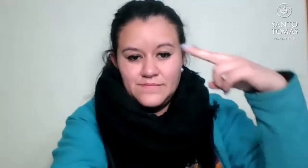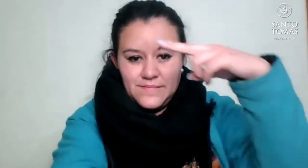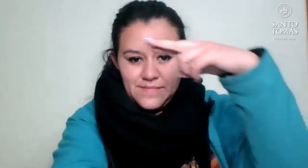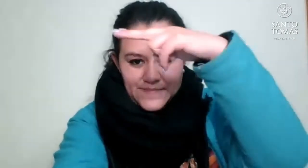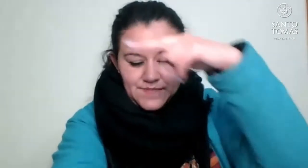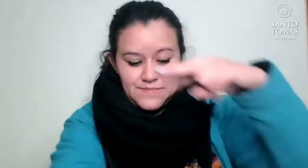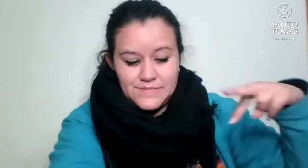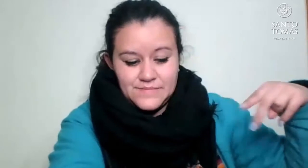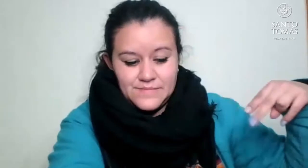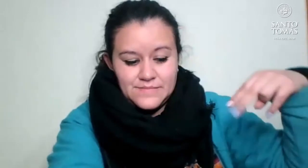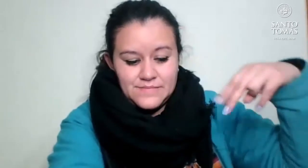La Calera.